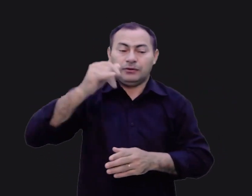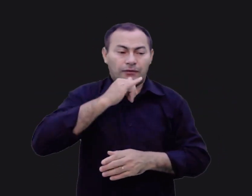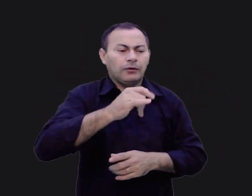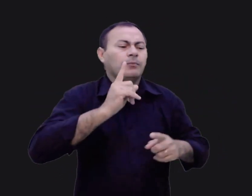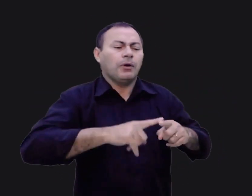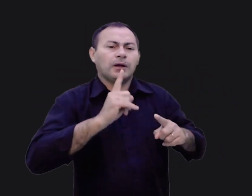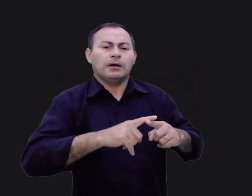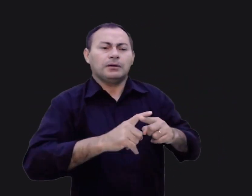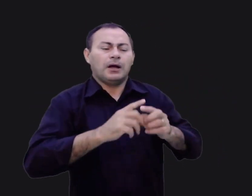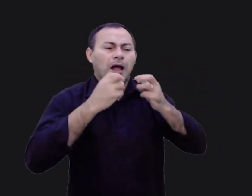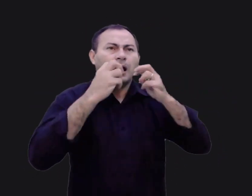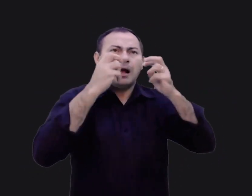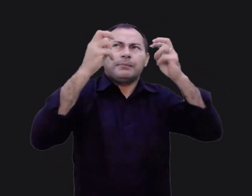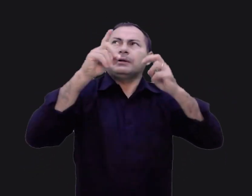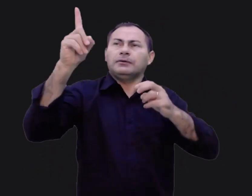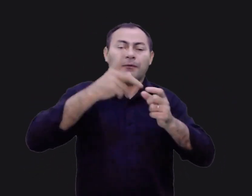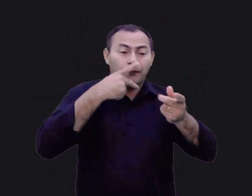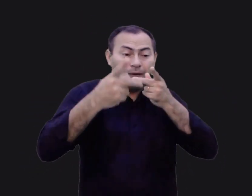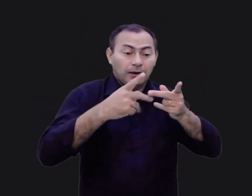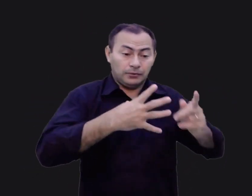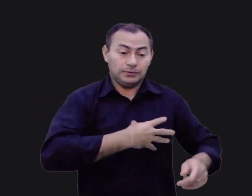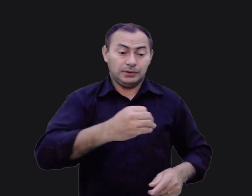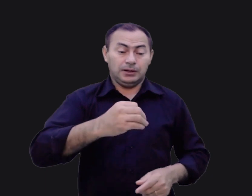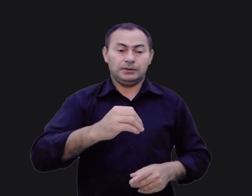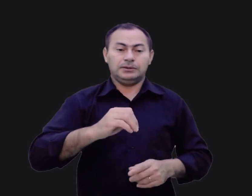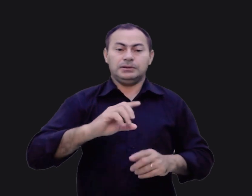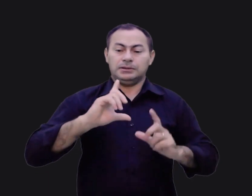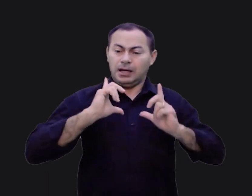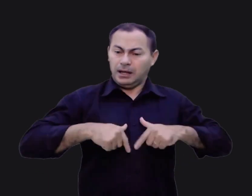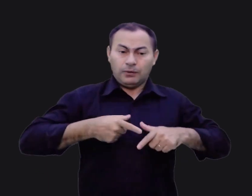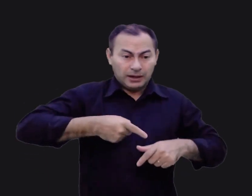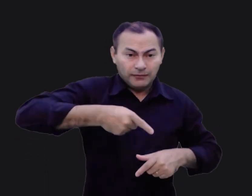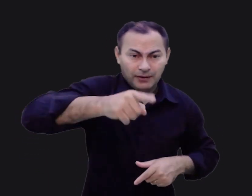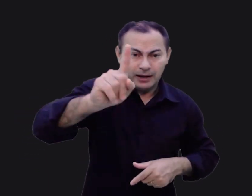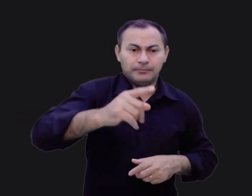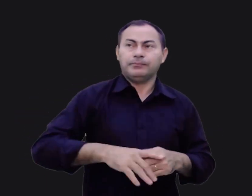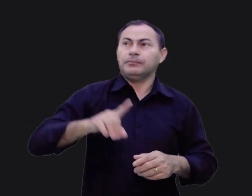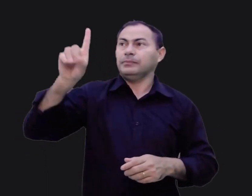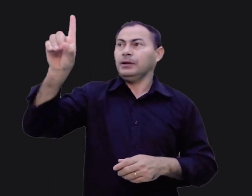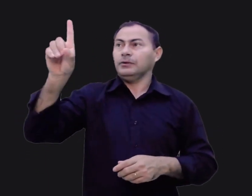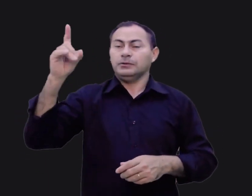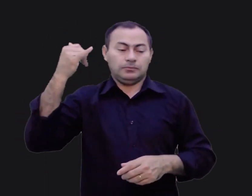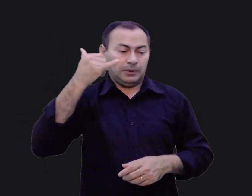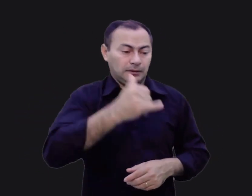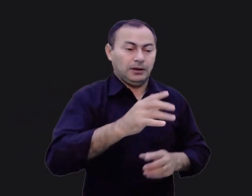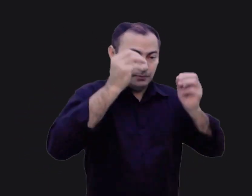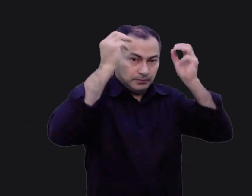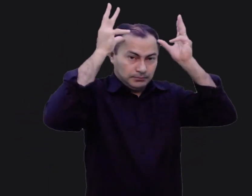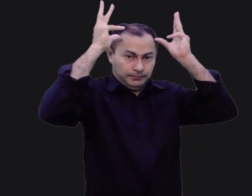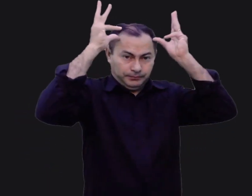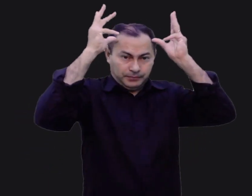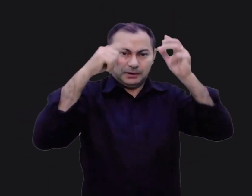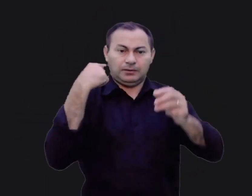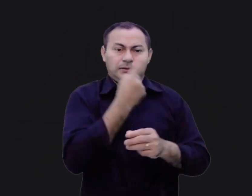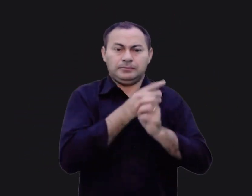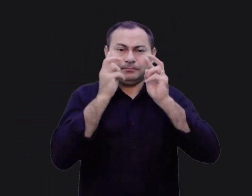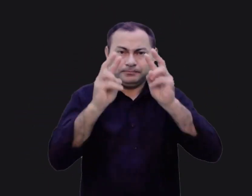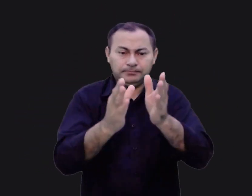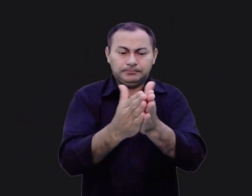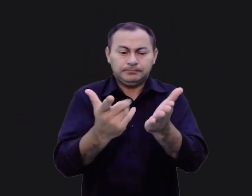a ele, Por que você está clamando a mim? Diga aos filhos de Israel que avancem. Deus estava dizendo para Moisés. E nós vimos isso